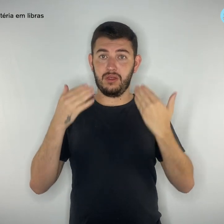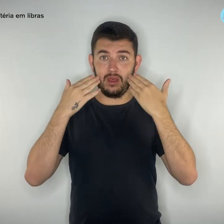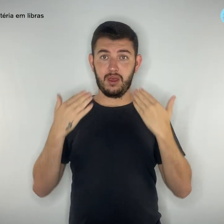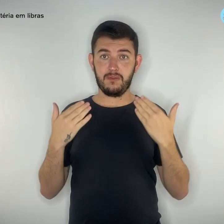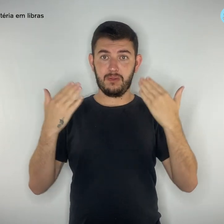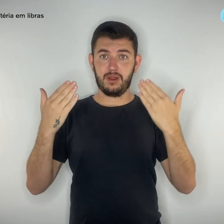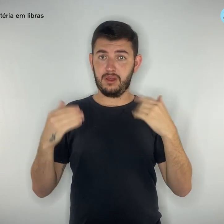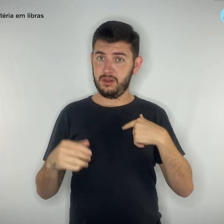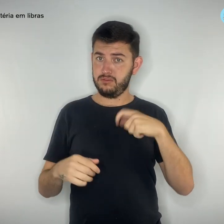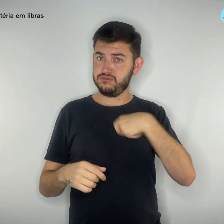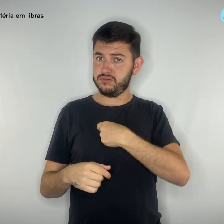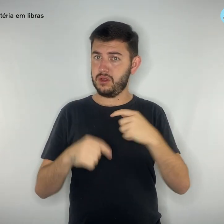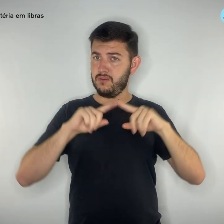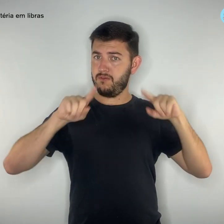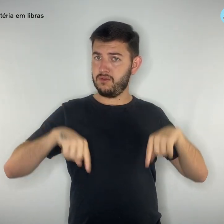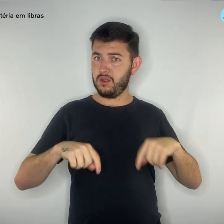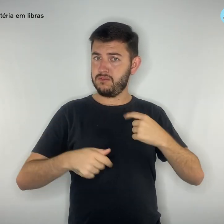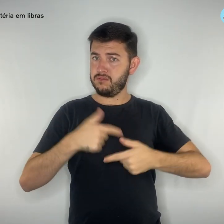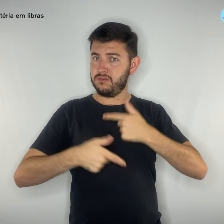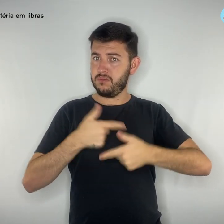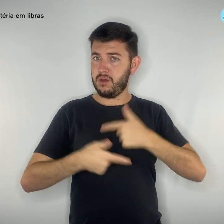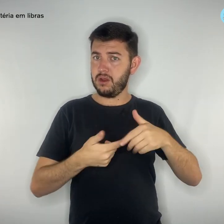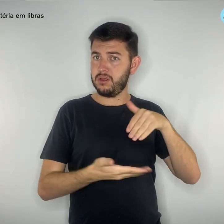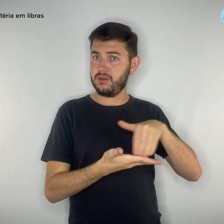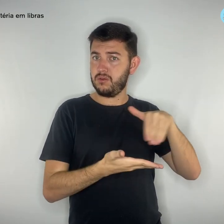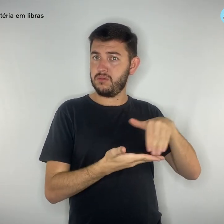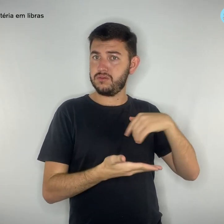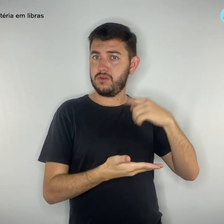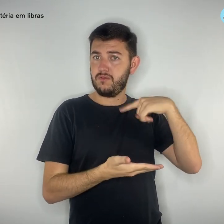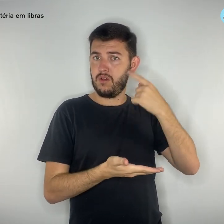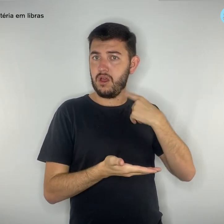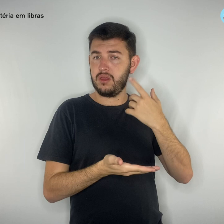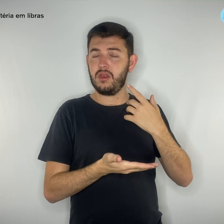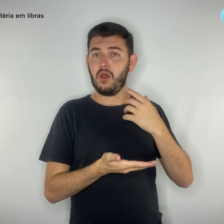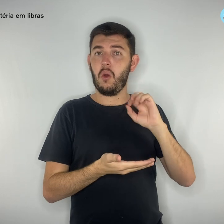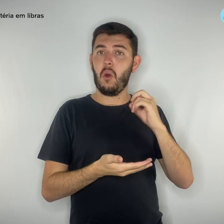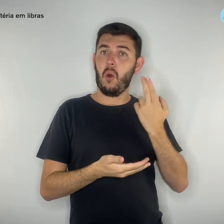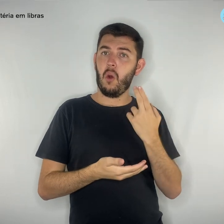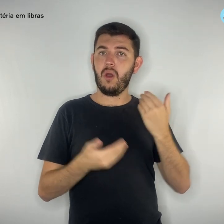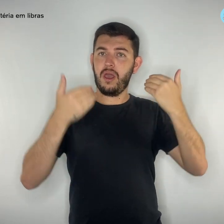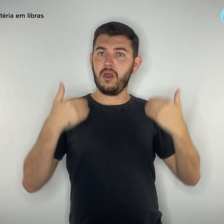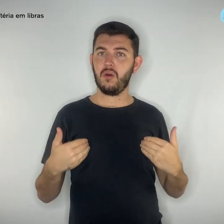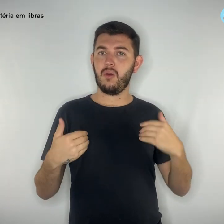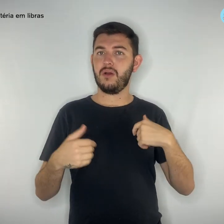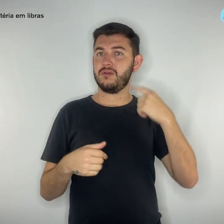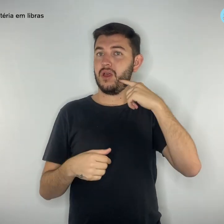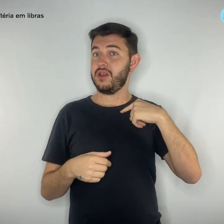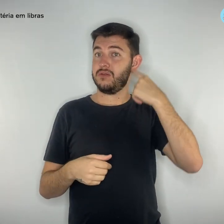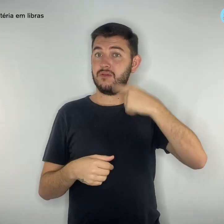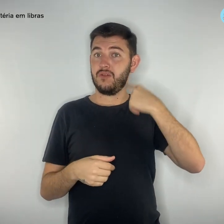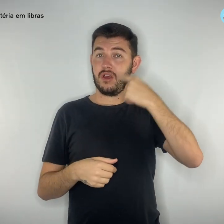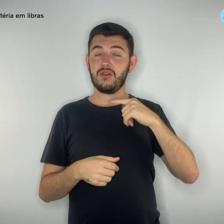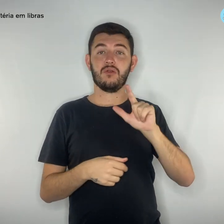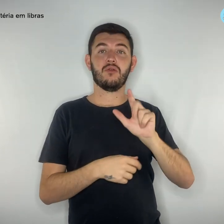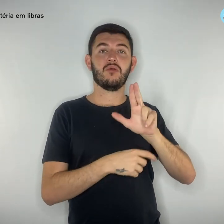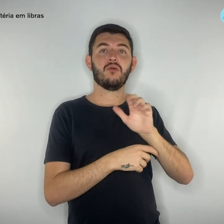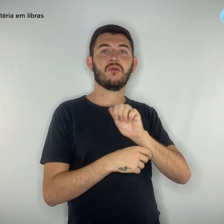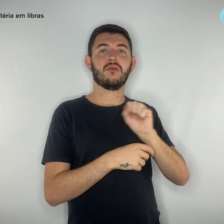escritório ou como o próprio advogado Lucas Mori, que presta serviços ao Simpro, com